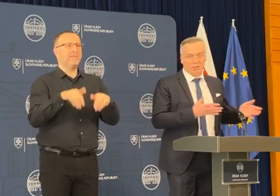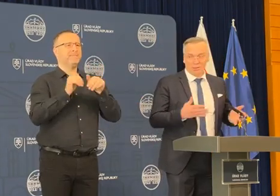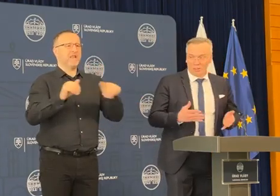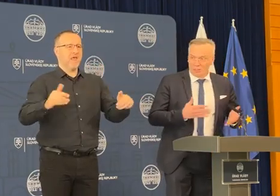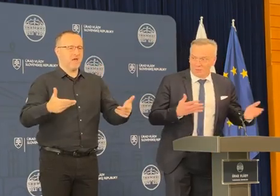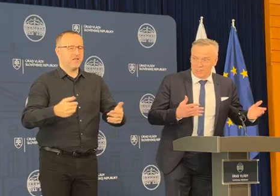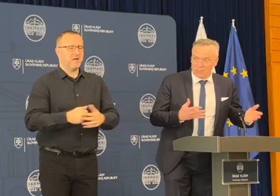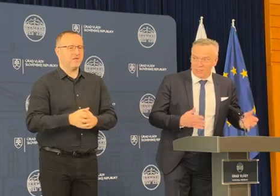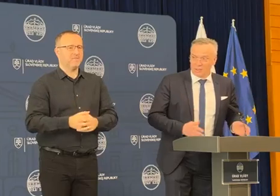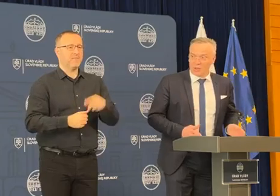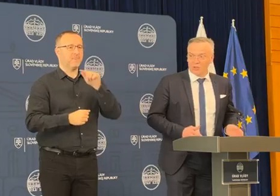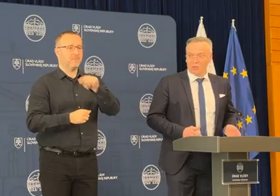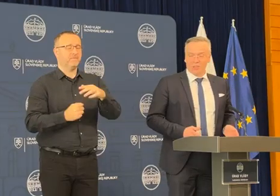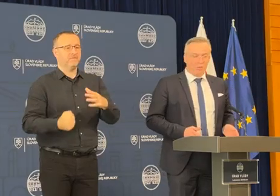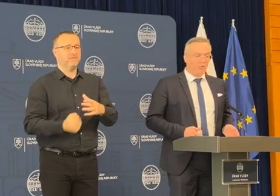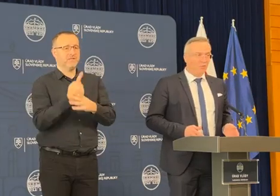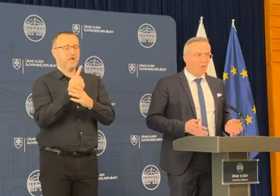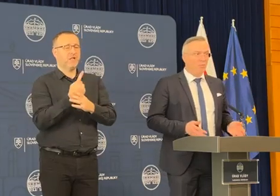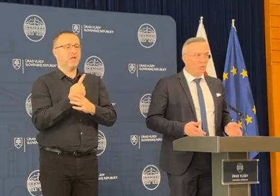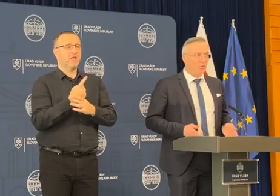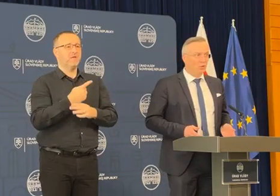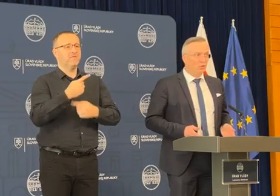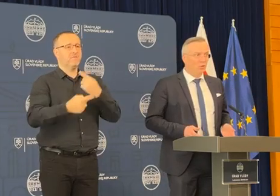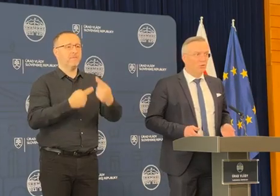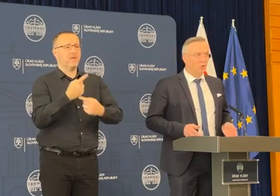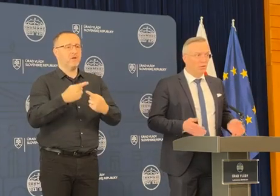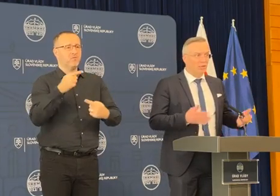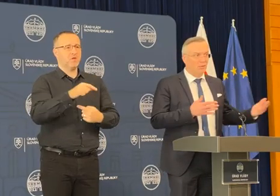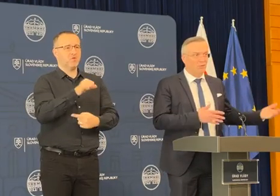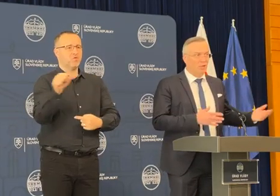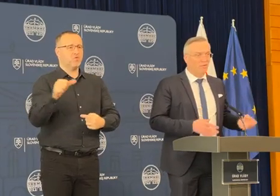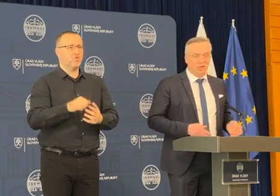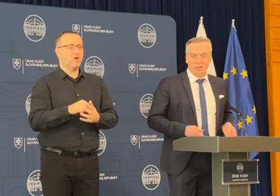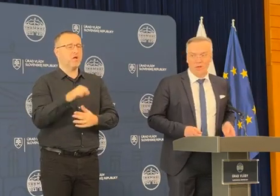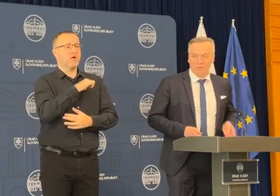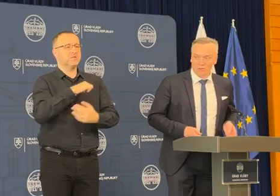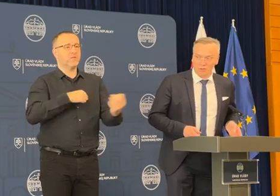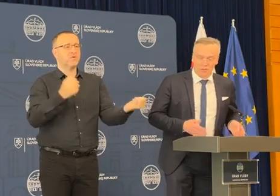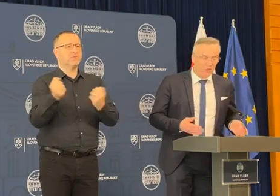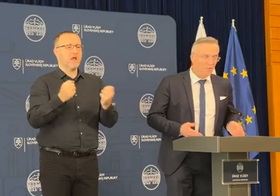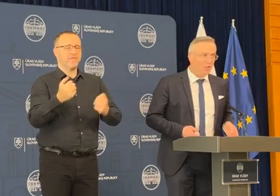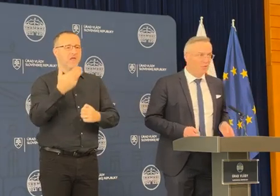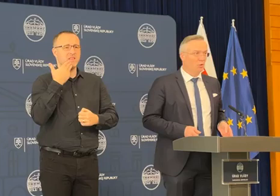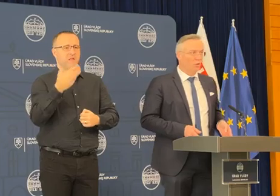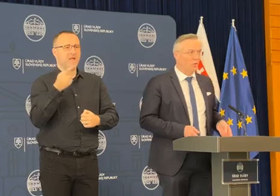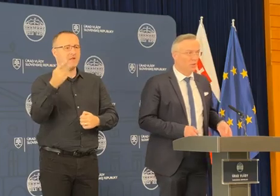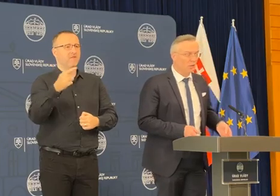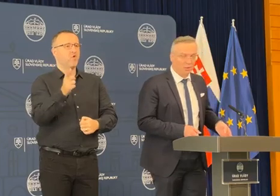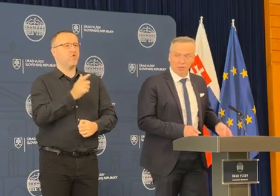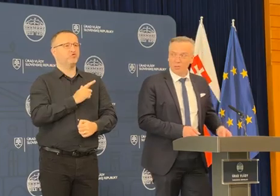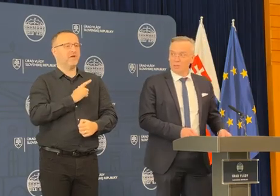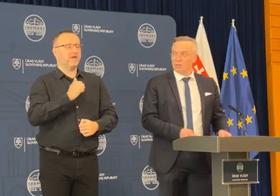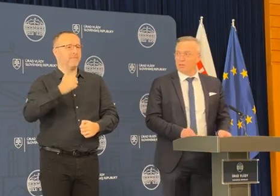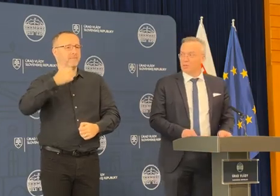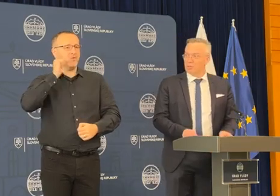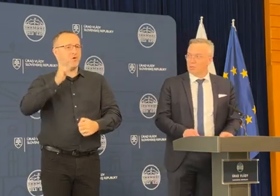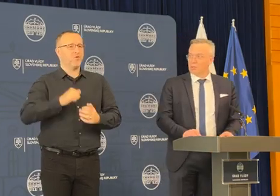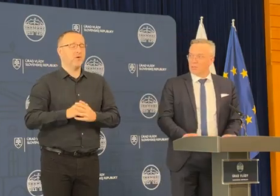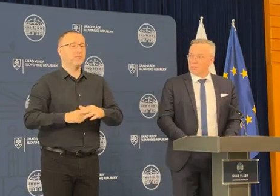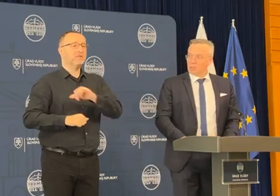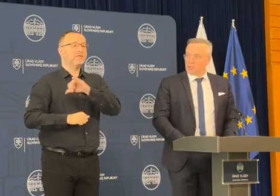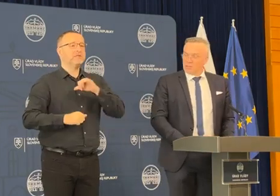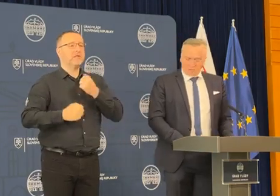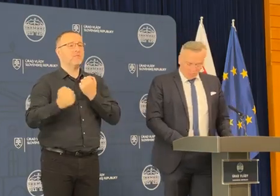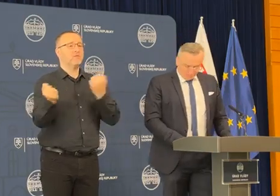ktoré teda vznikli koncom, respektíve v priebehu tohto roka. Samozprávy ich nemali vo svojich očakávaniach z minulého roka. Tak ako samozprávy podali